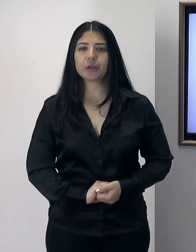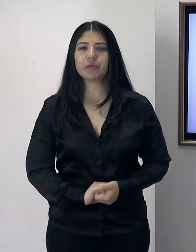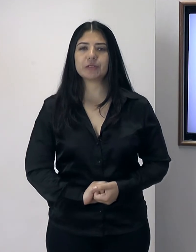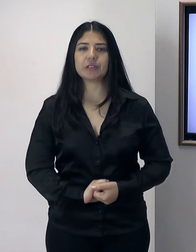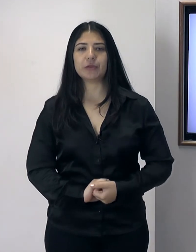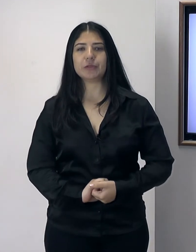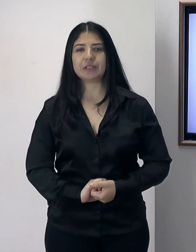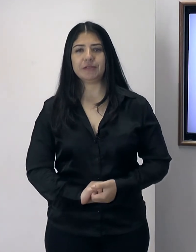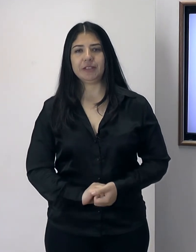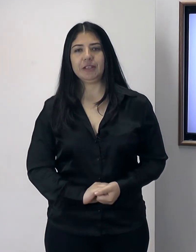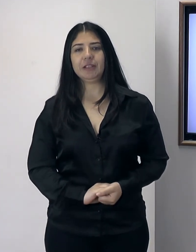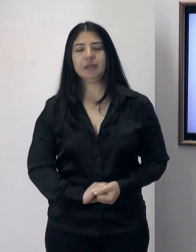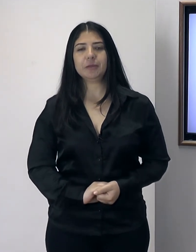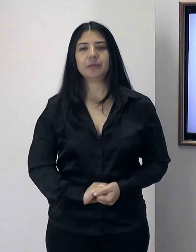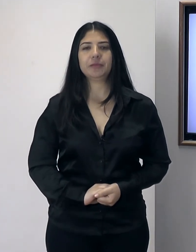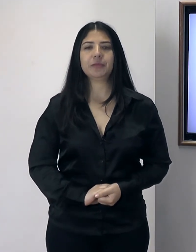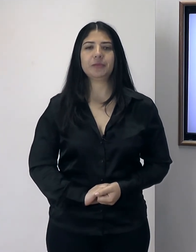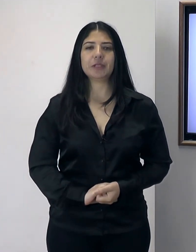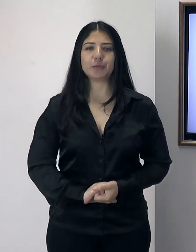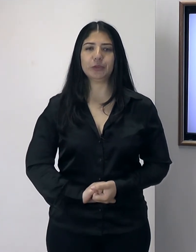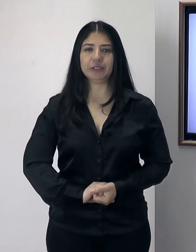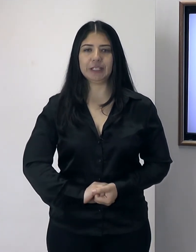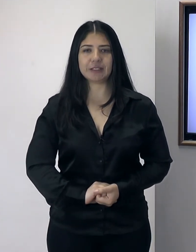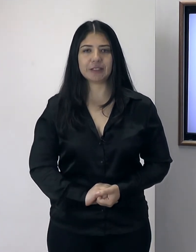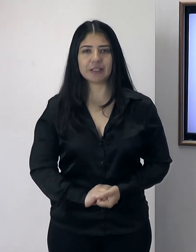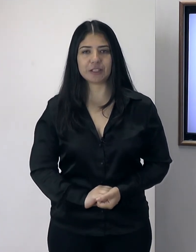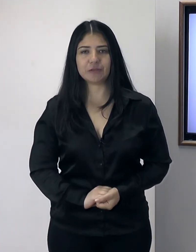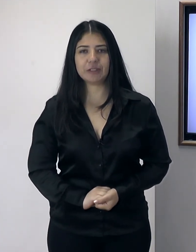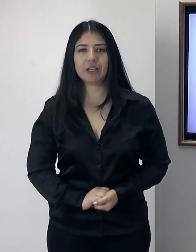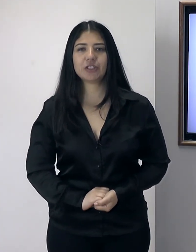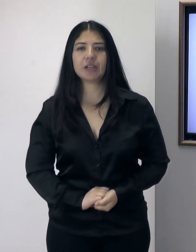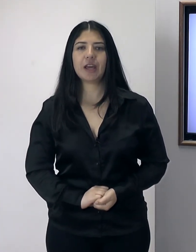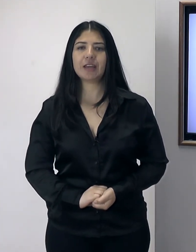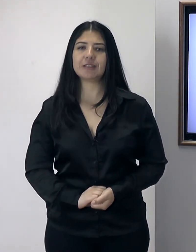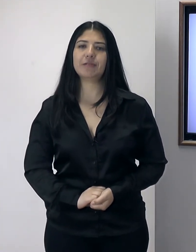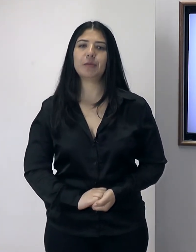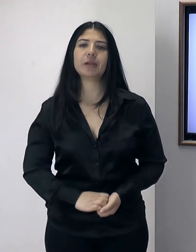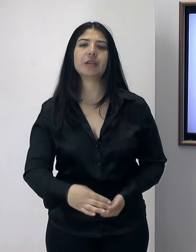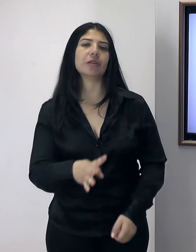que vocês vão escrever aí, responder nessa atividade, é esse verbo aqui, ó.